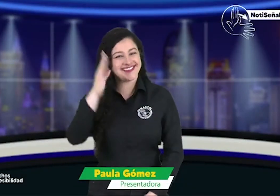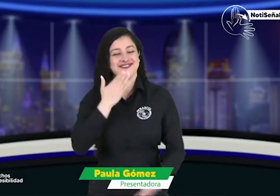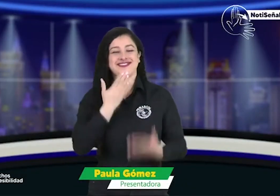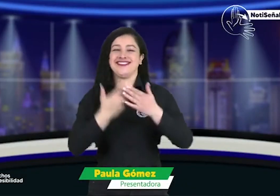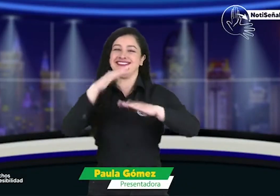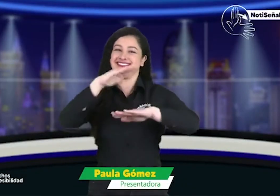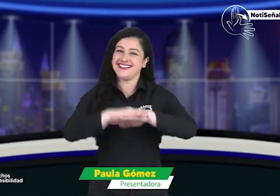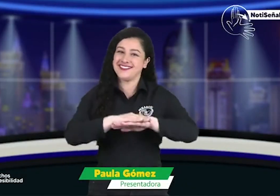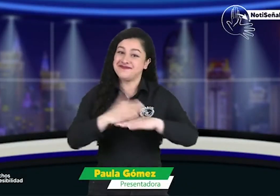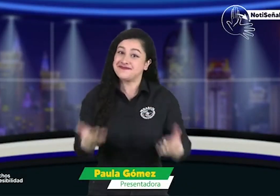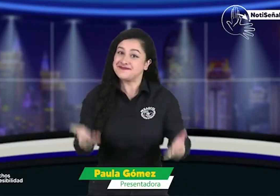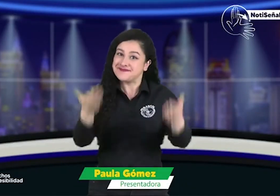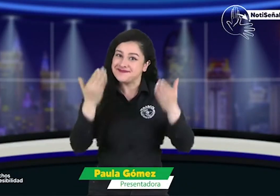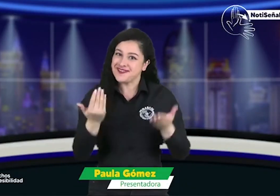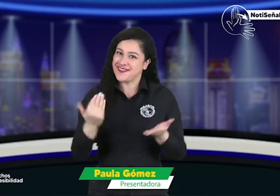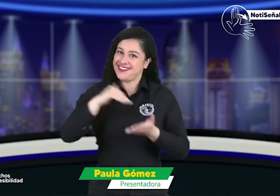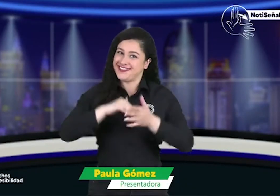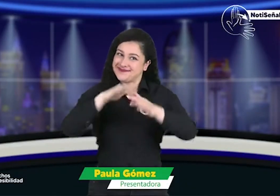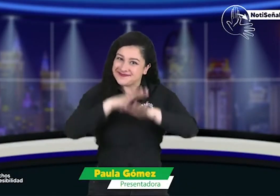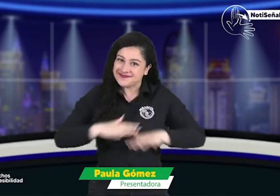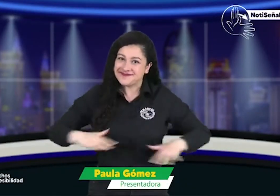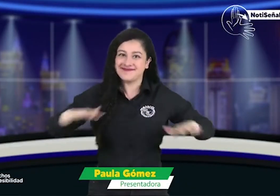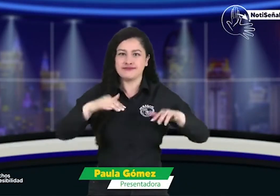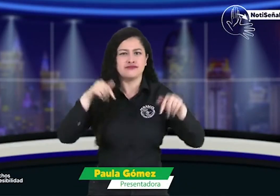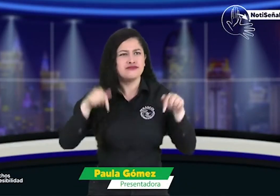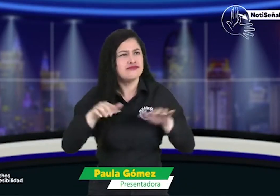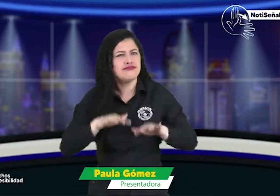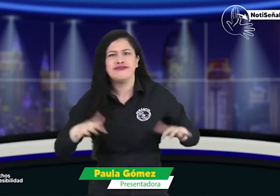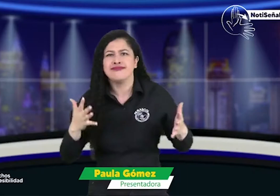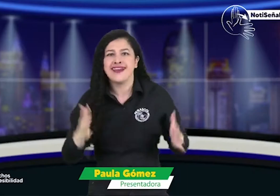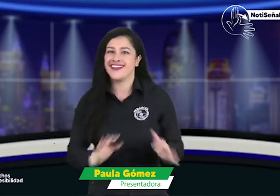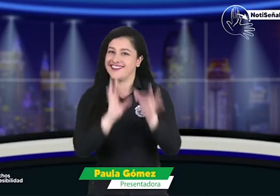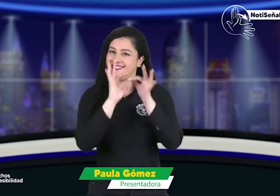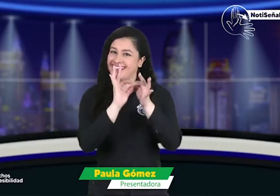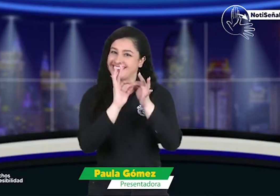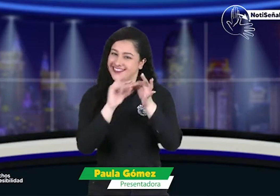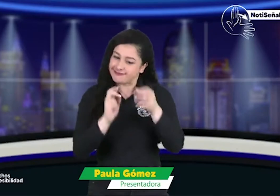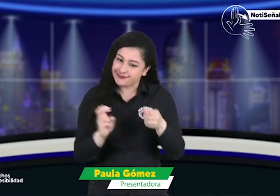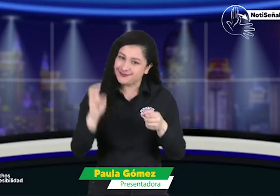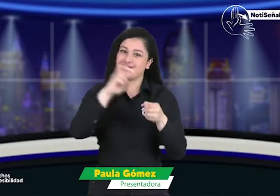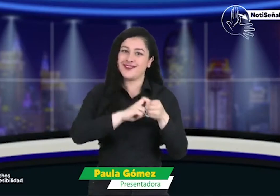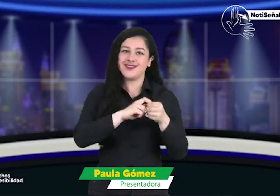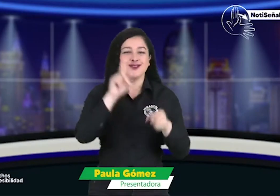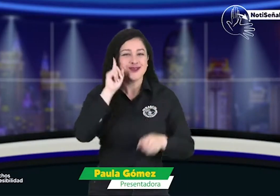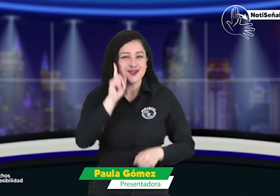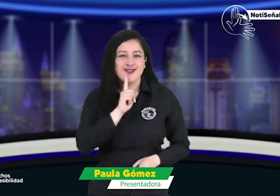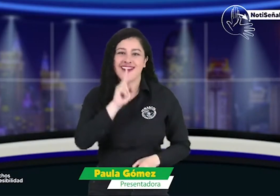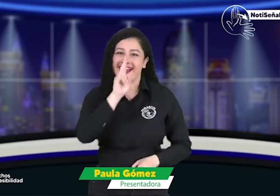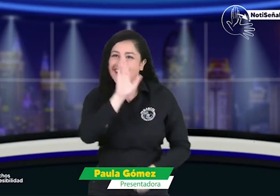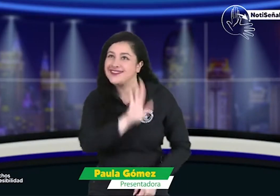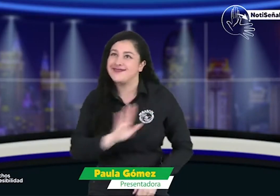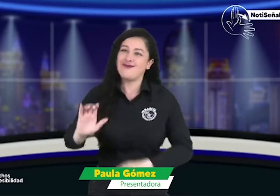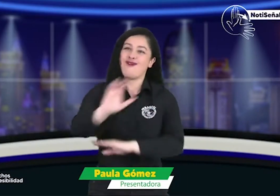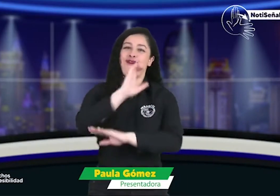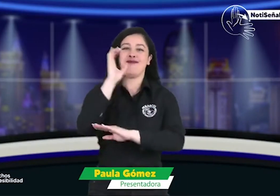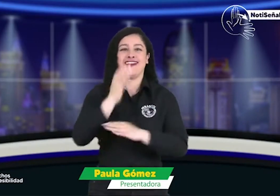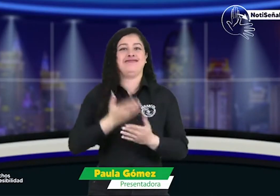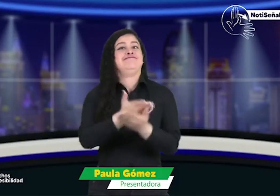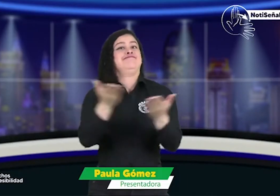un corte de saludo para todos muy buenas tardes bienvenidos a Noticeñales el noticiero de la Federación Nacional de